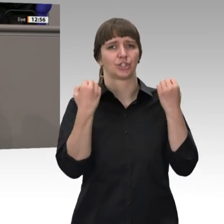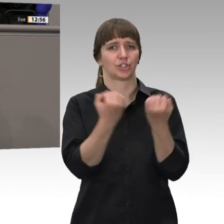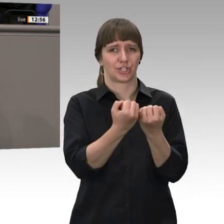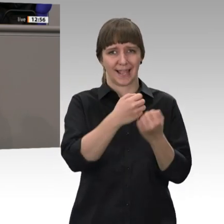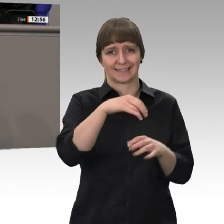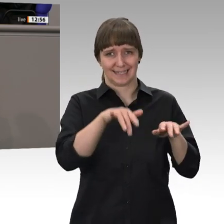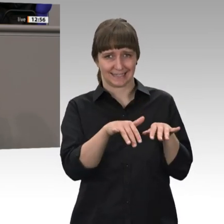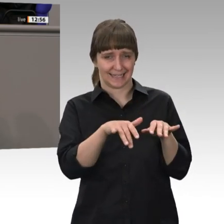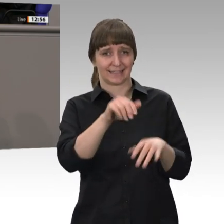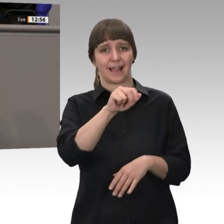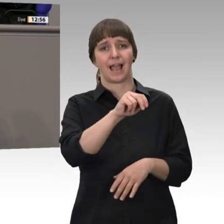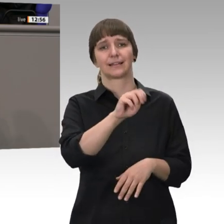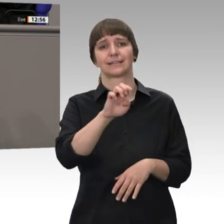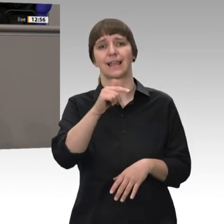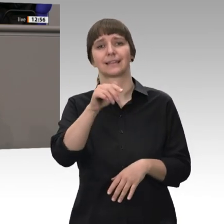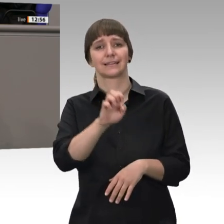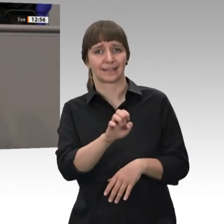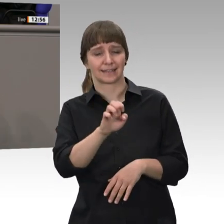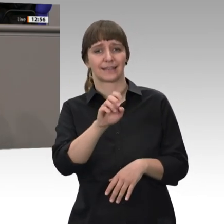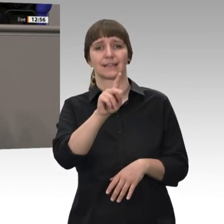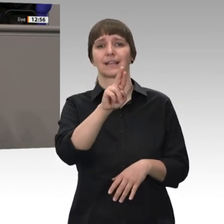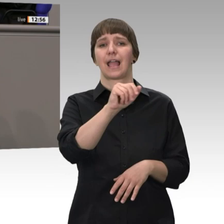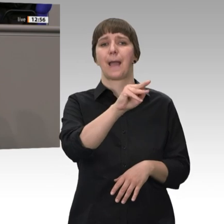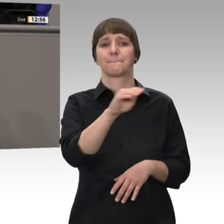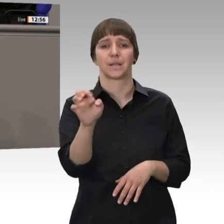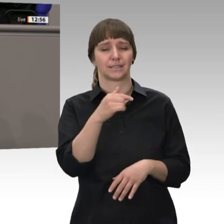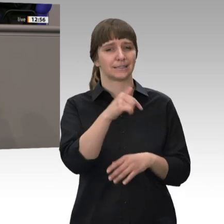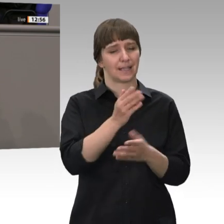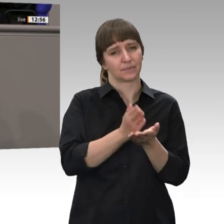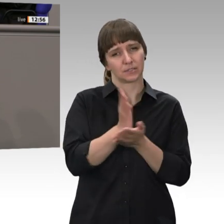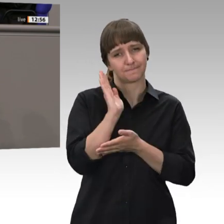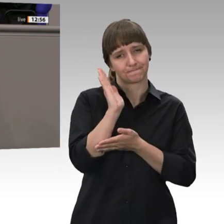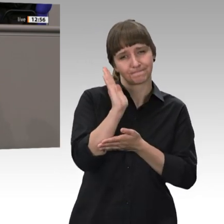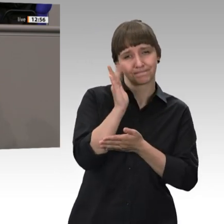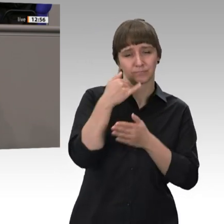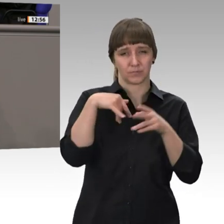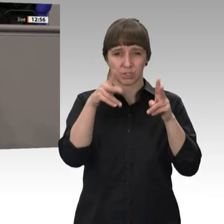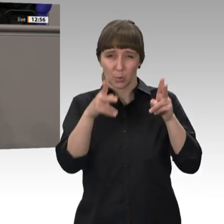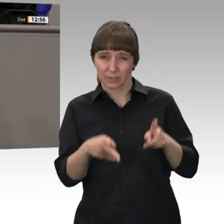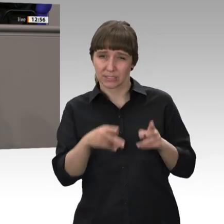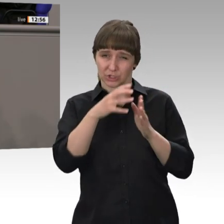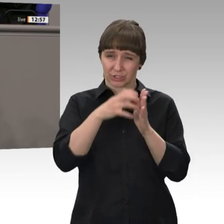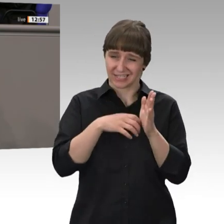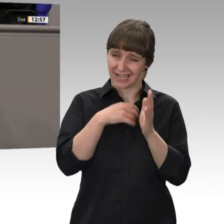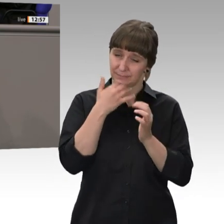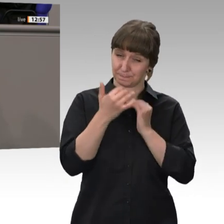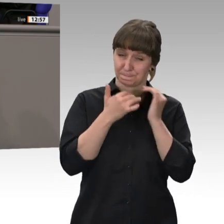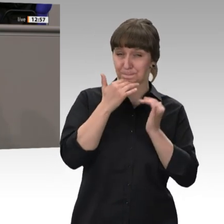hat, wie sie mehrere Minuten in einem hochverdichteten juristischen Text brauchte, um Funktionsweise und